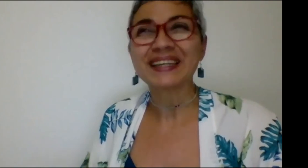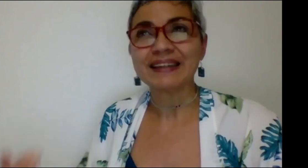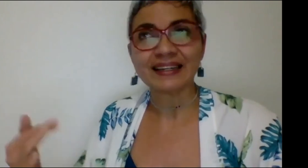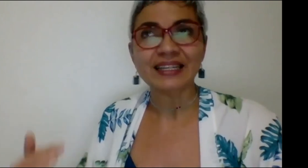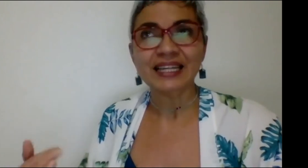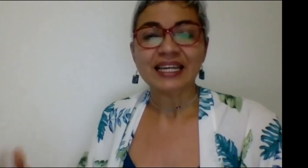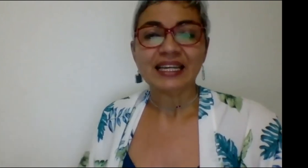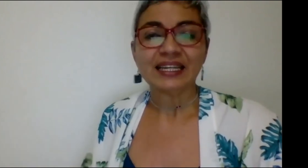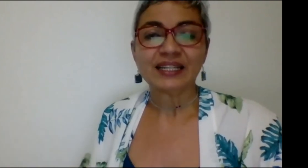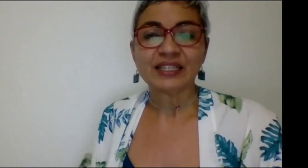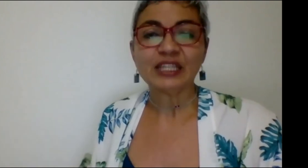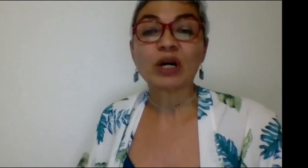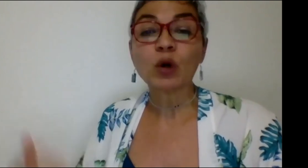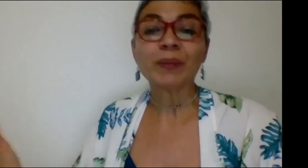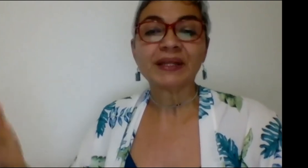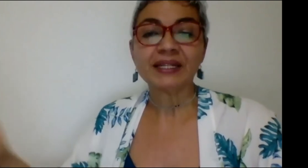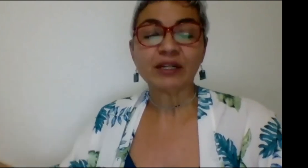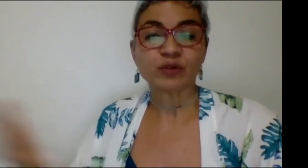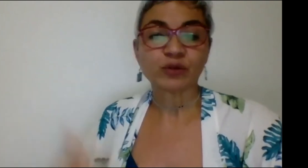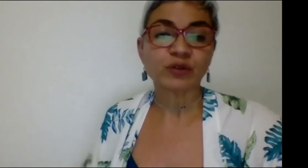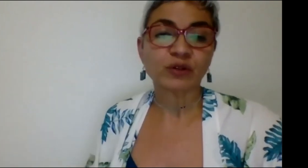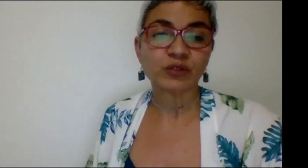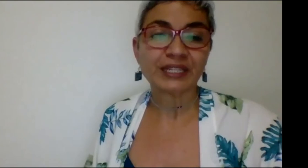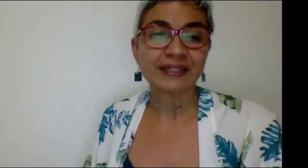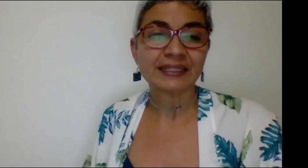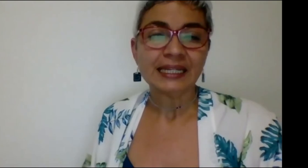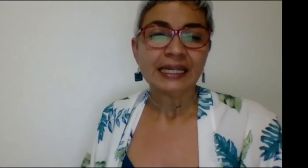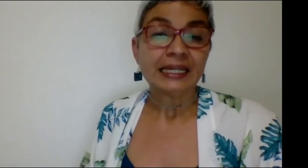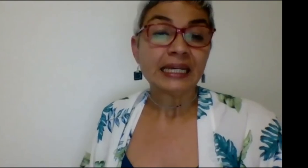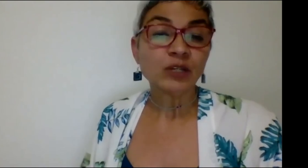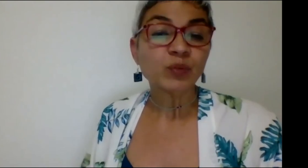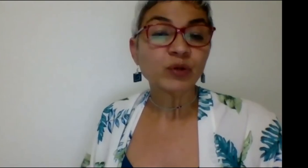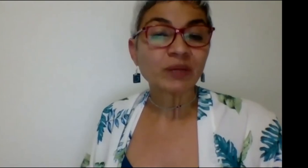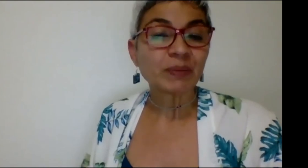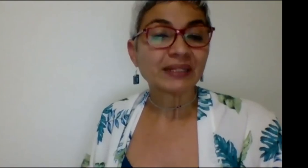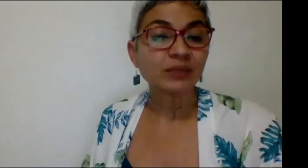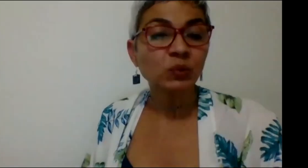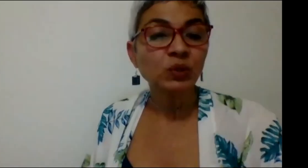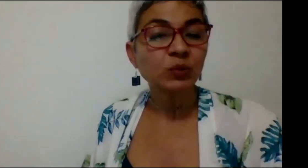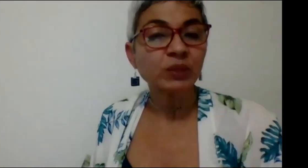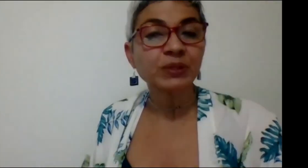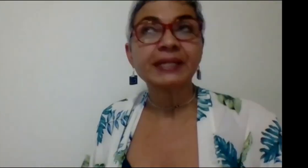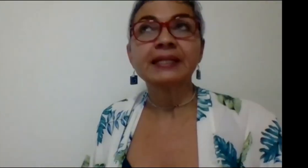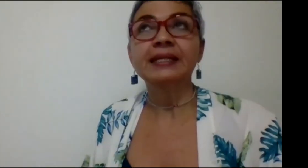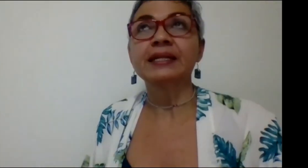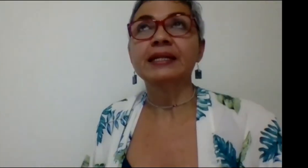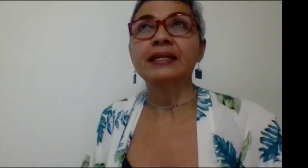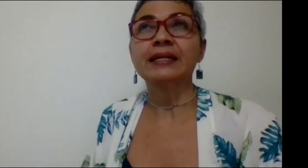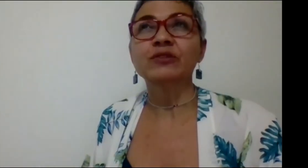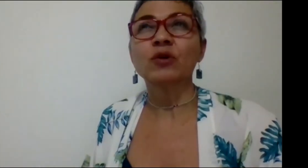equidad y no a competir a los sordos con los oyentes. Y hay un punto que me parece muy, muy importante y es